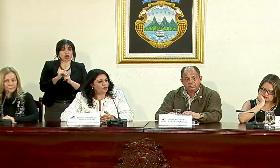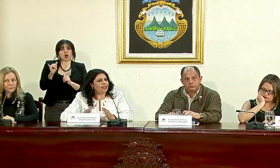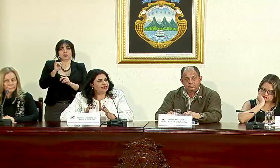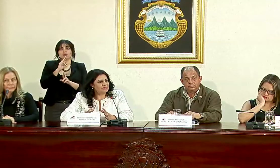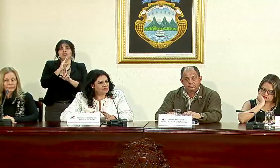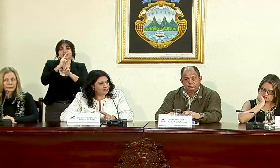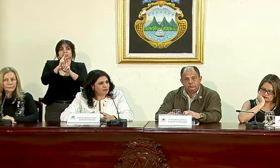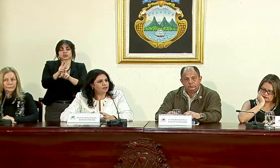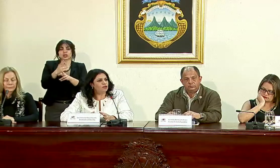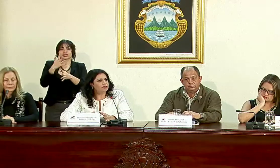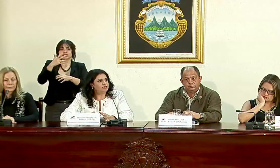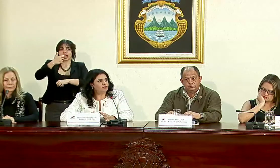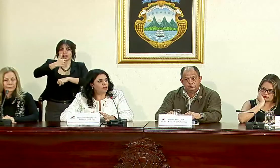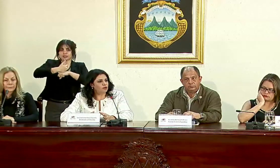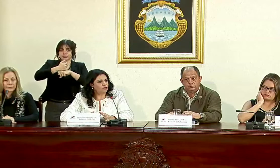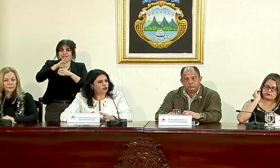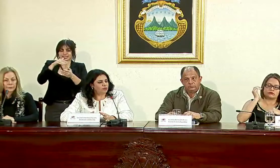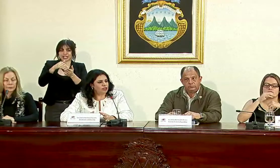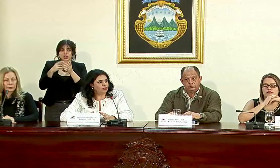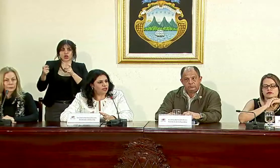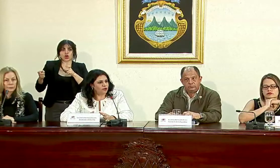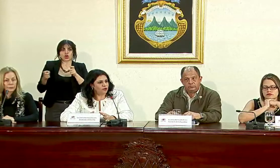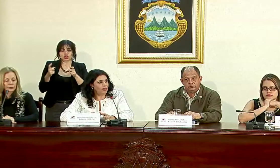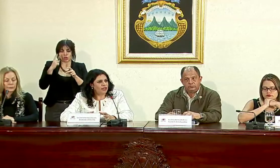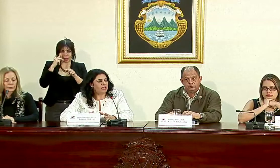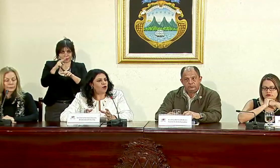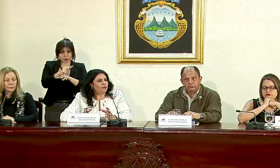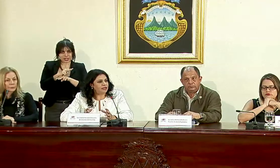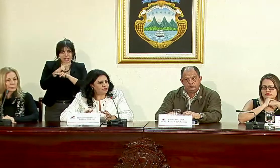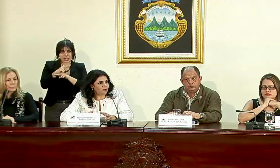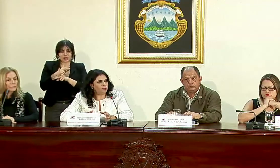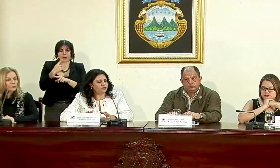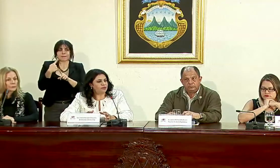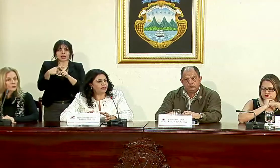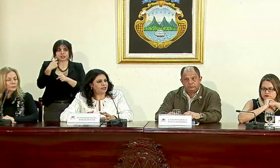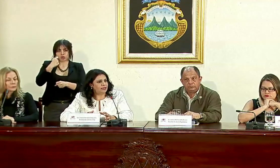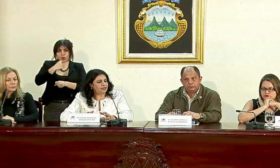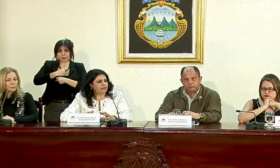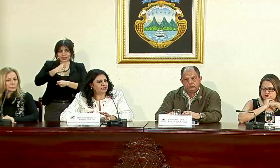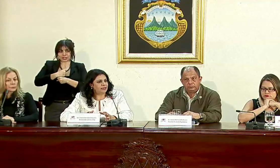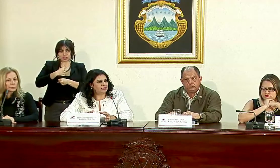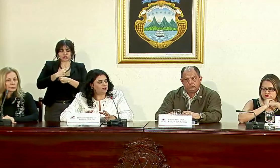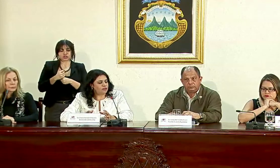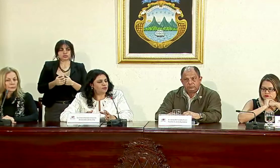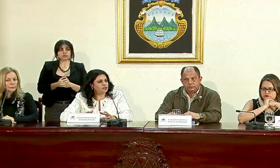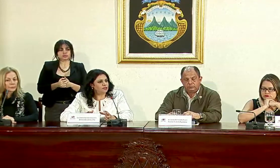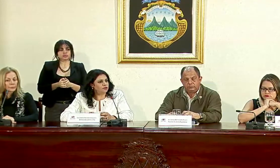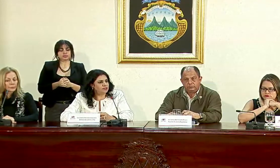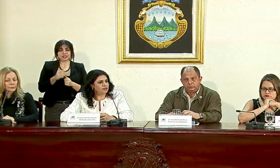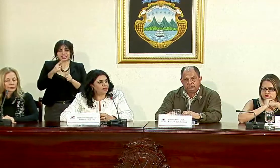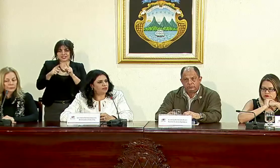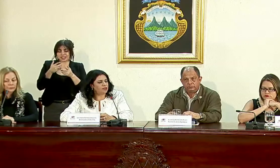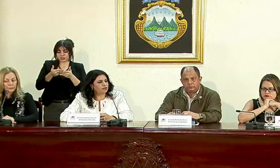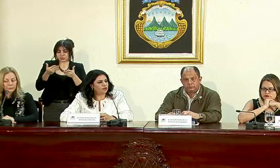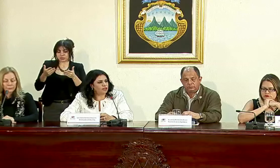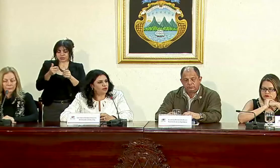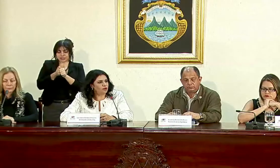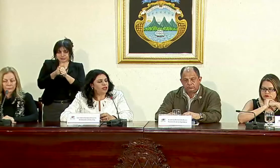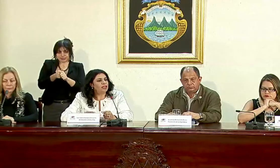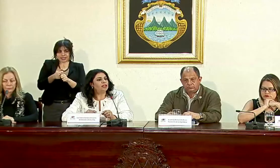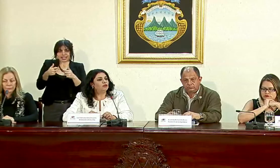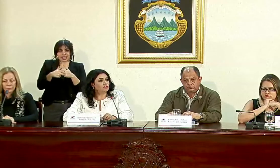resultado el establecimiento del centro de control y monitoreo la operación de los dispositivos de seguimiento